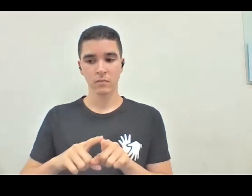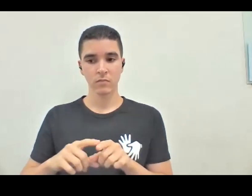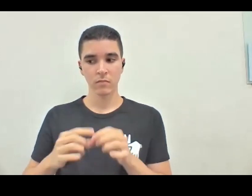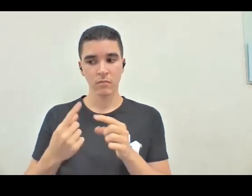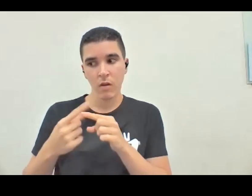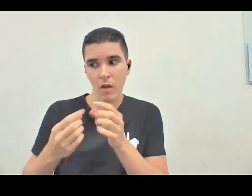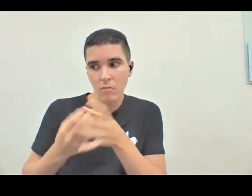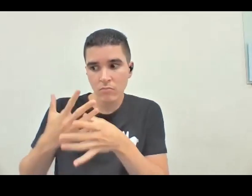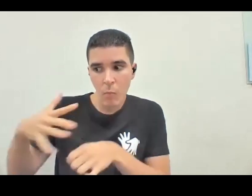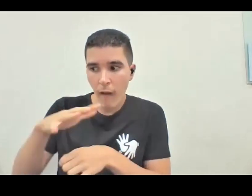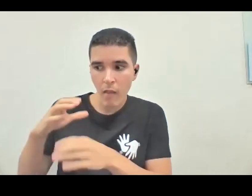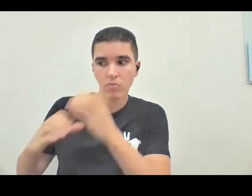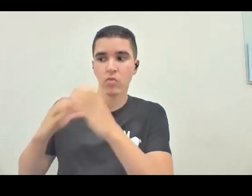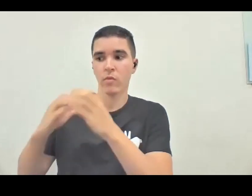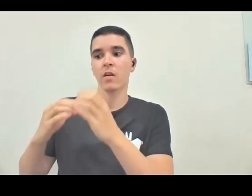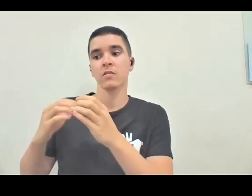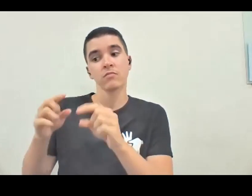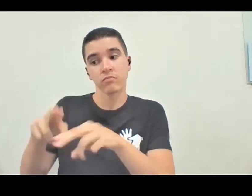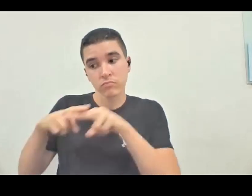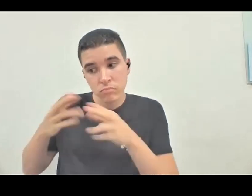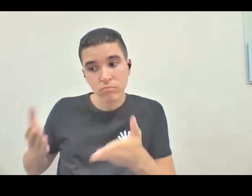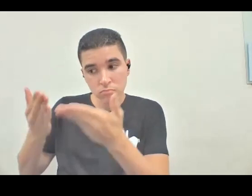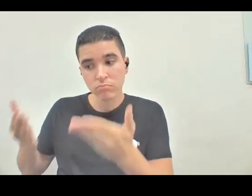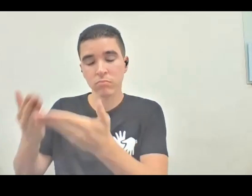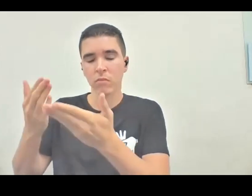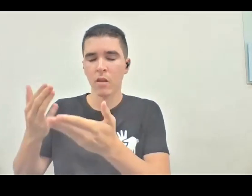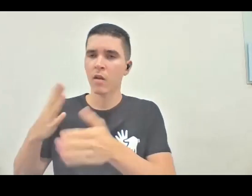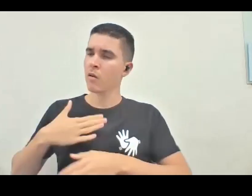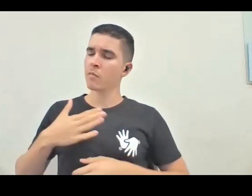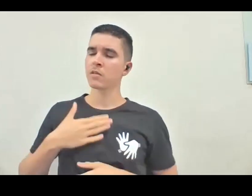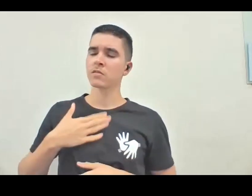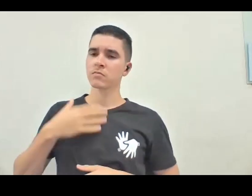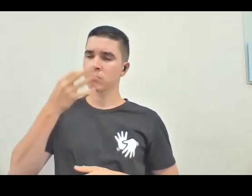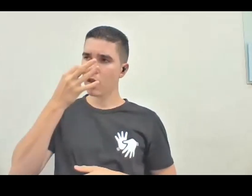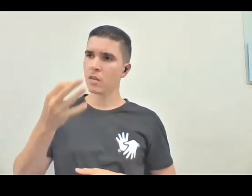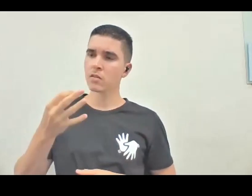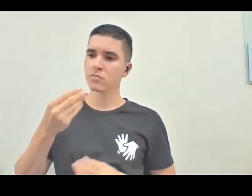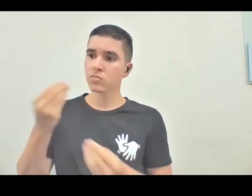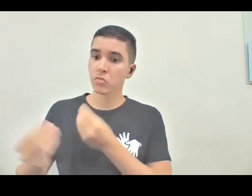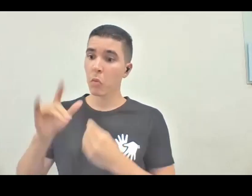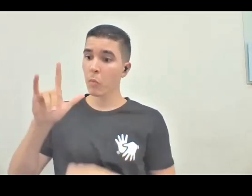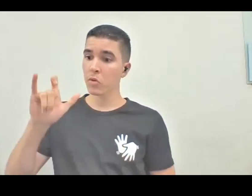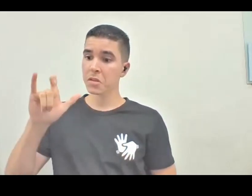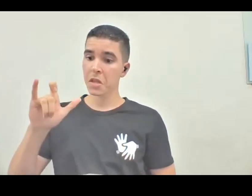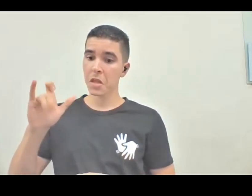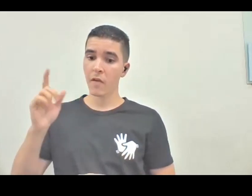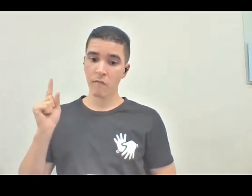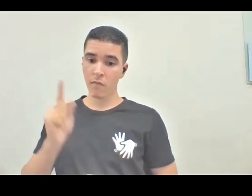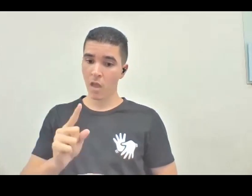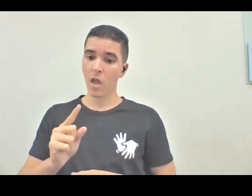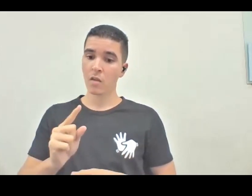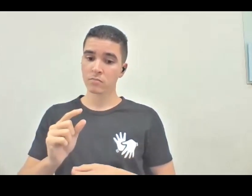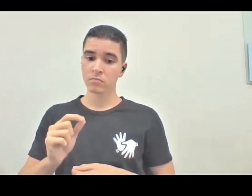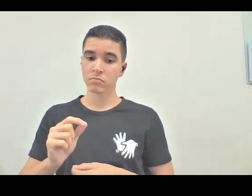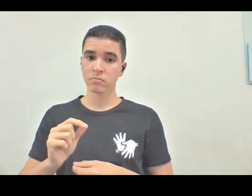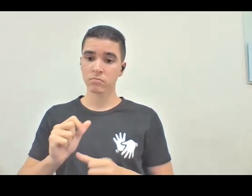influencia, mas me chamou muito a atenção ela dizendo de como que o Instagram vem mudando, mas ainda não é